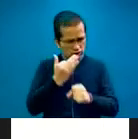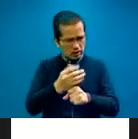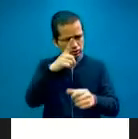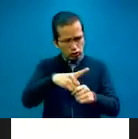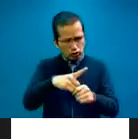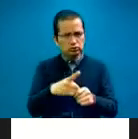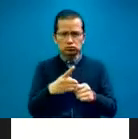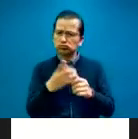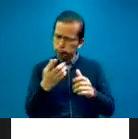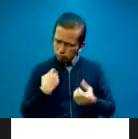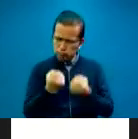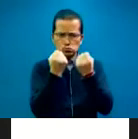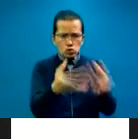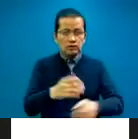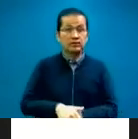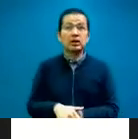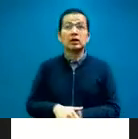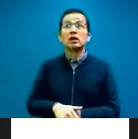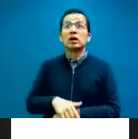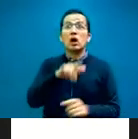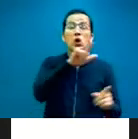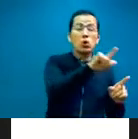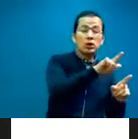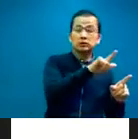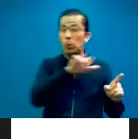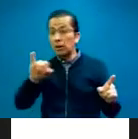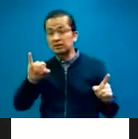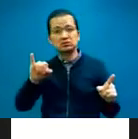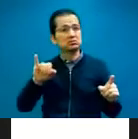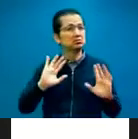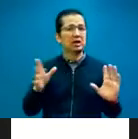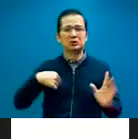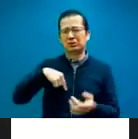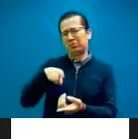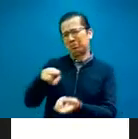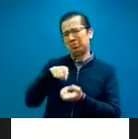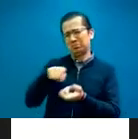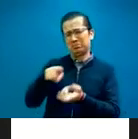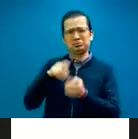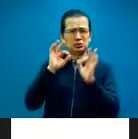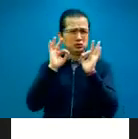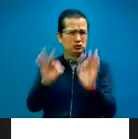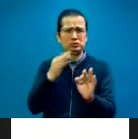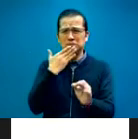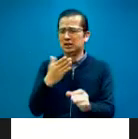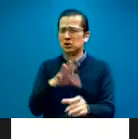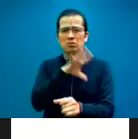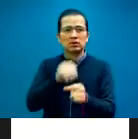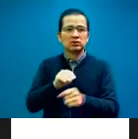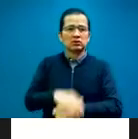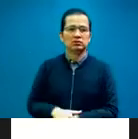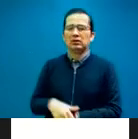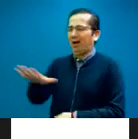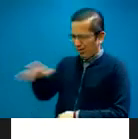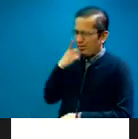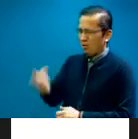lunes a jueves ya teníamos, afortunadamente, el monto reunido. Pero aprovecho para agradecer a... Presúmelo, presúmelo, porque